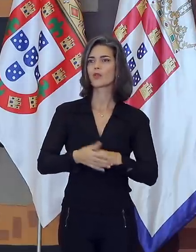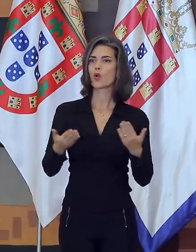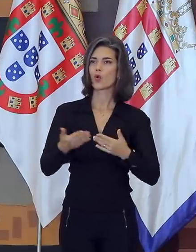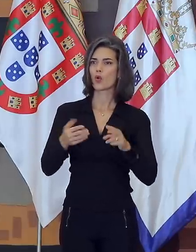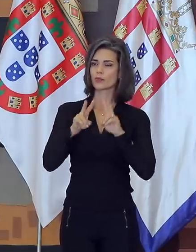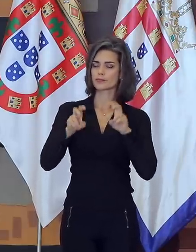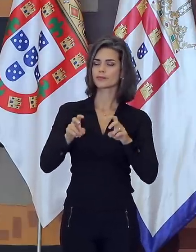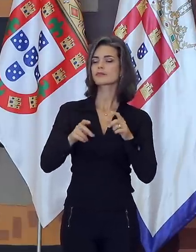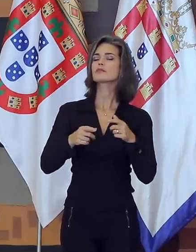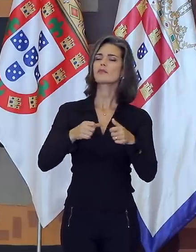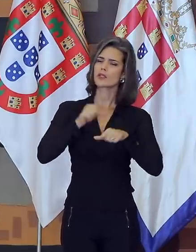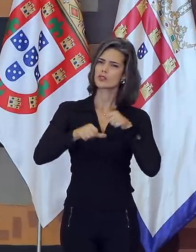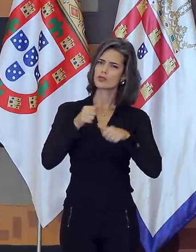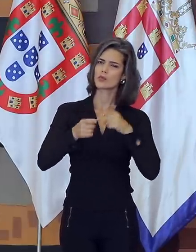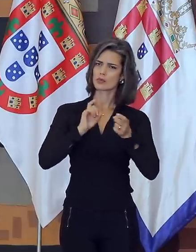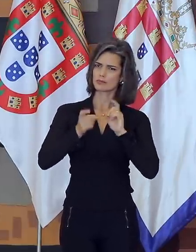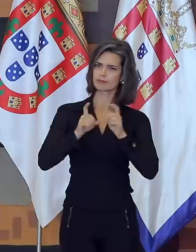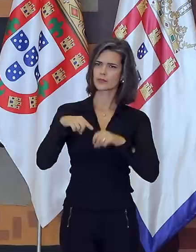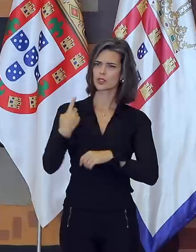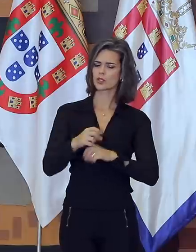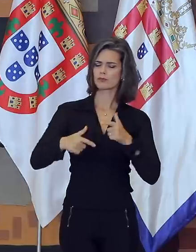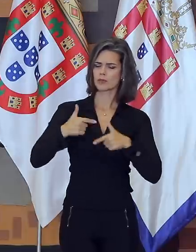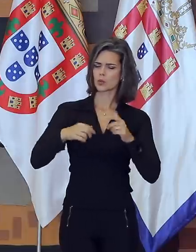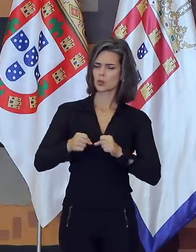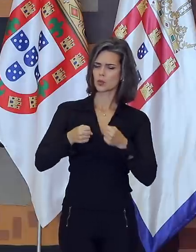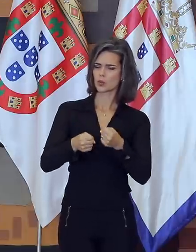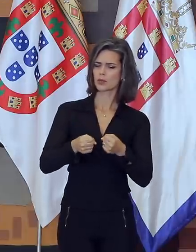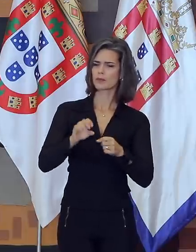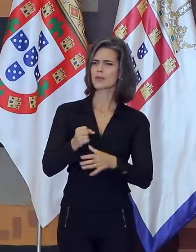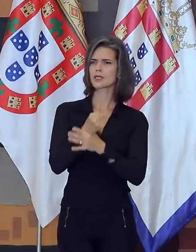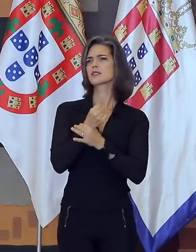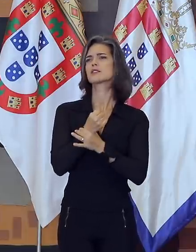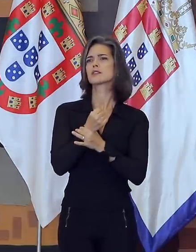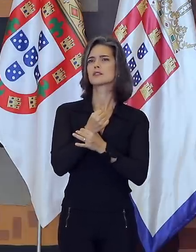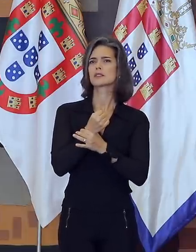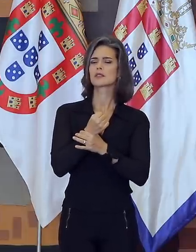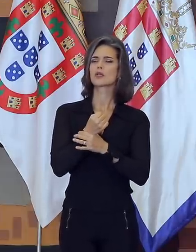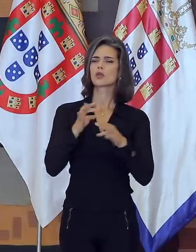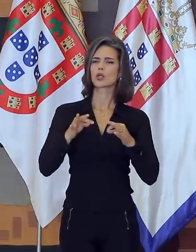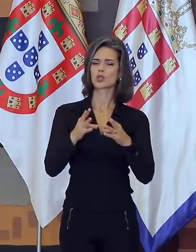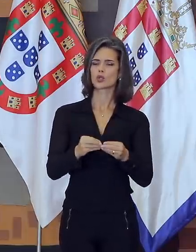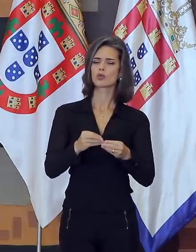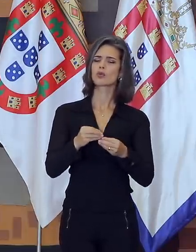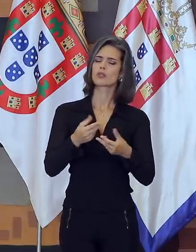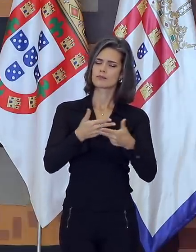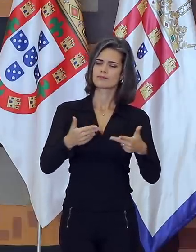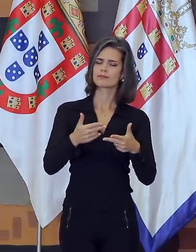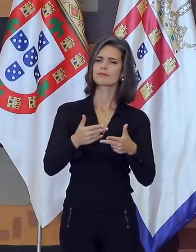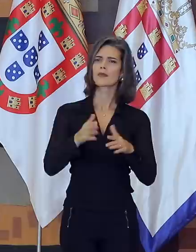sobre reforma administrativa, que estamos trabalhando com afinco, para segurar os instrumentos, inclusive orçamentários,